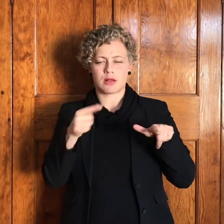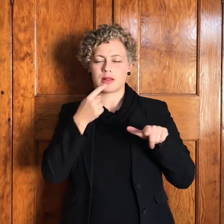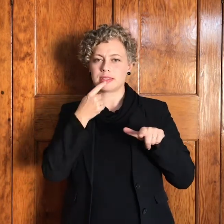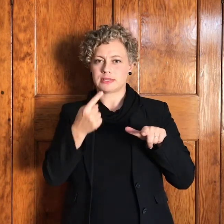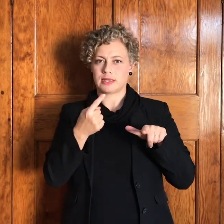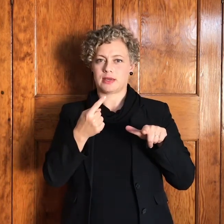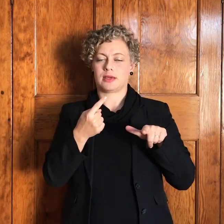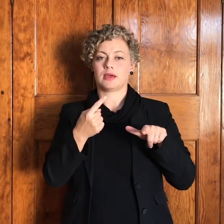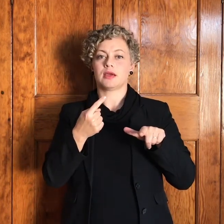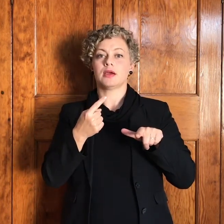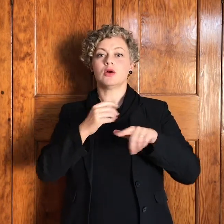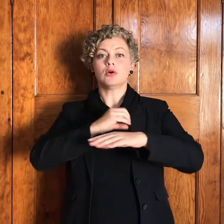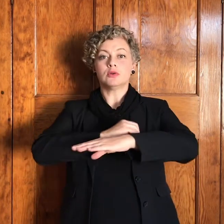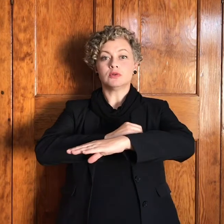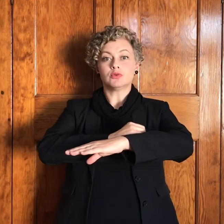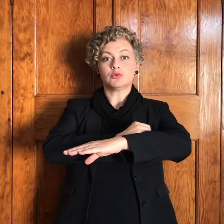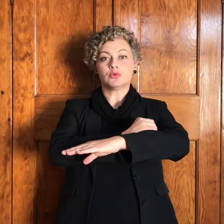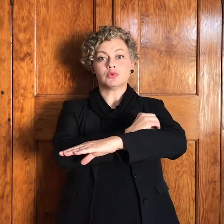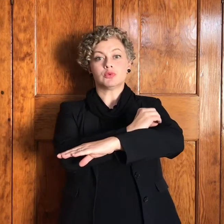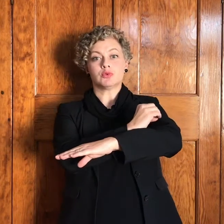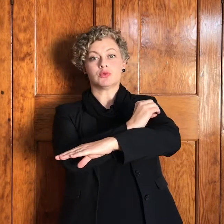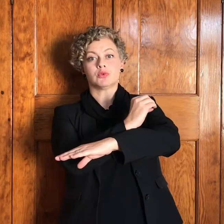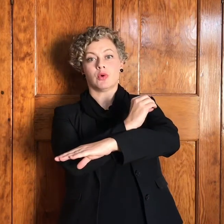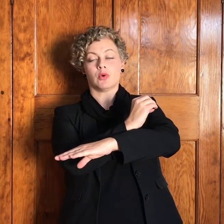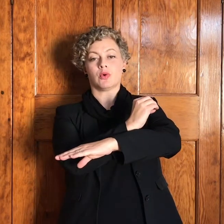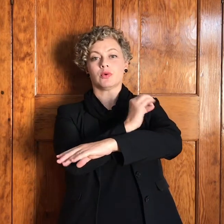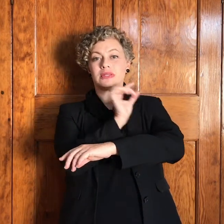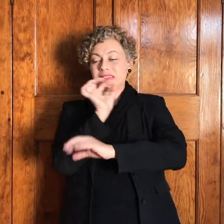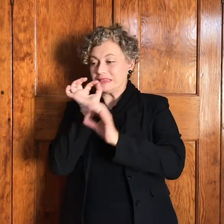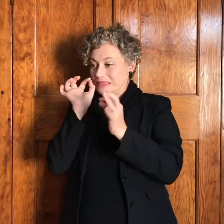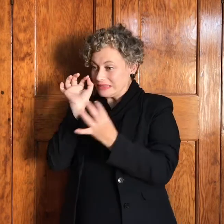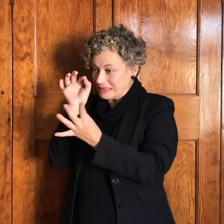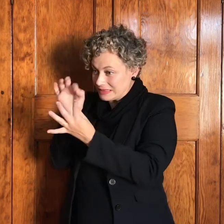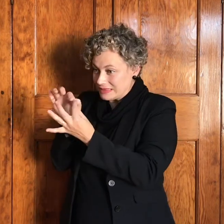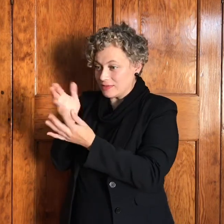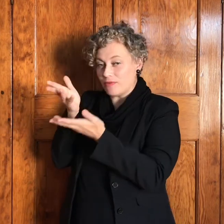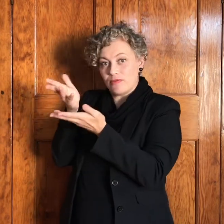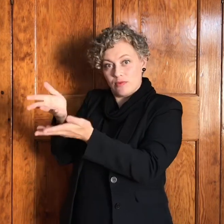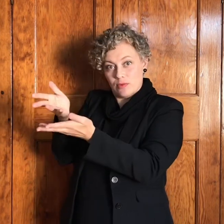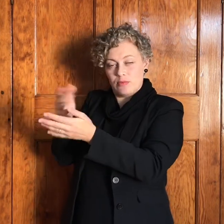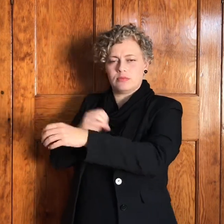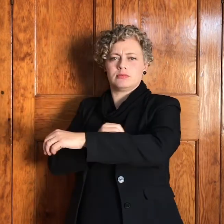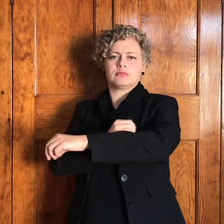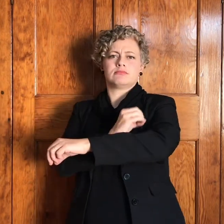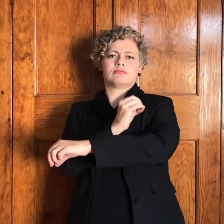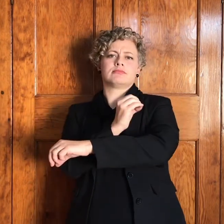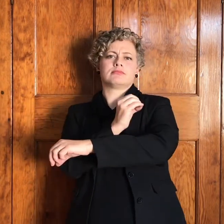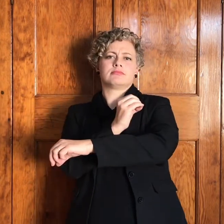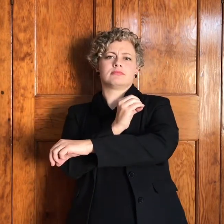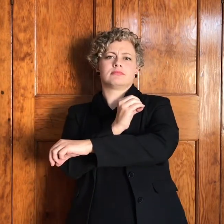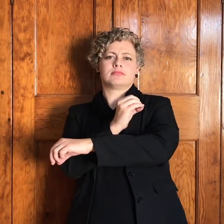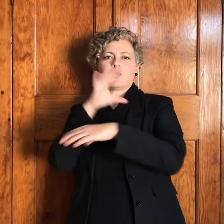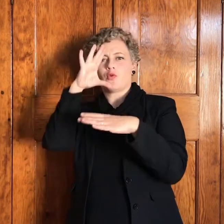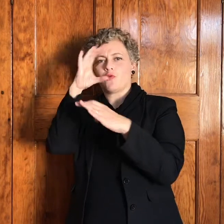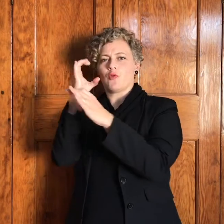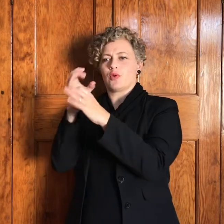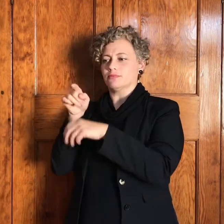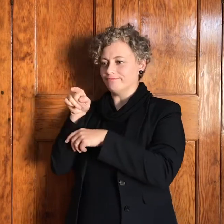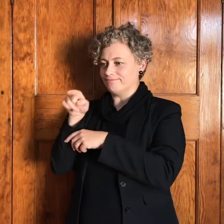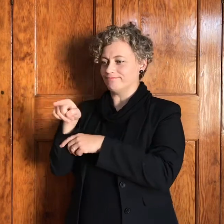son het vir hom opgegaan een nieuwe dag het vir hom aangebeek